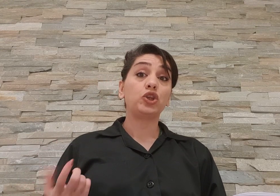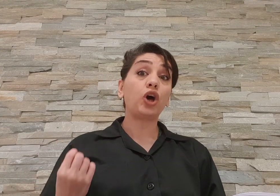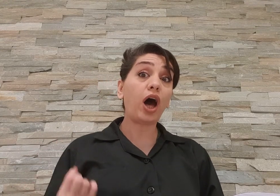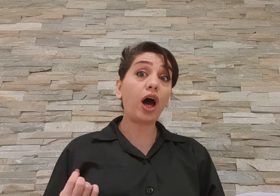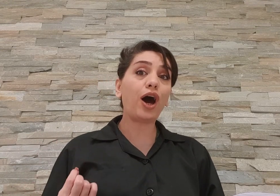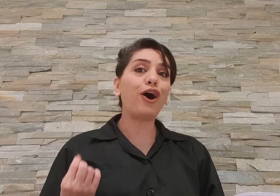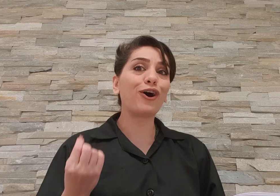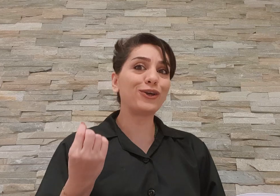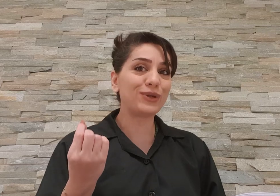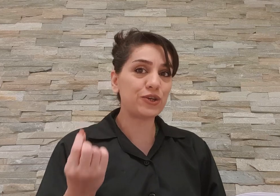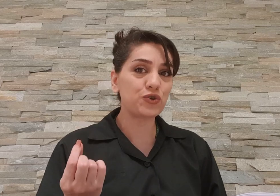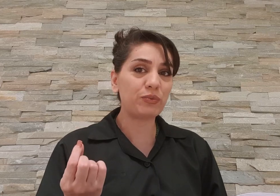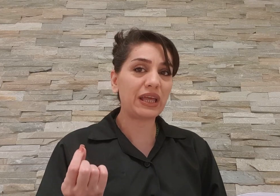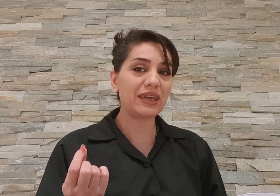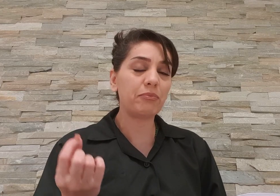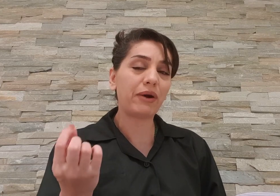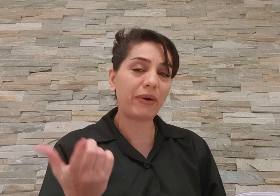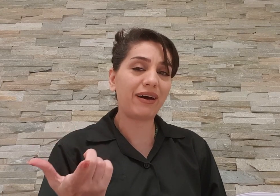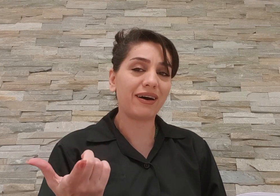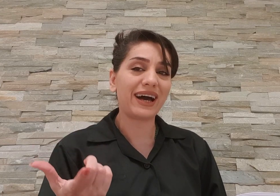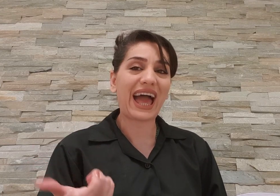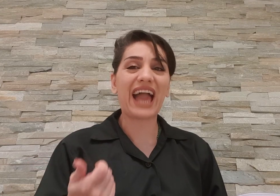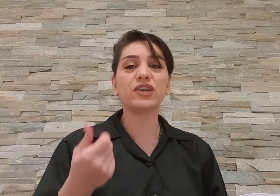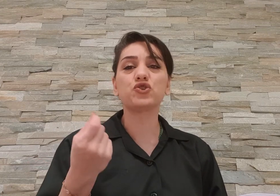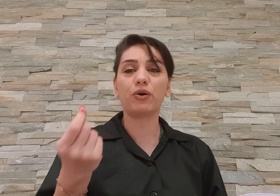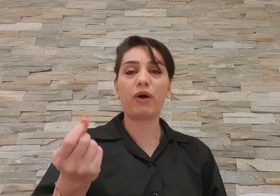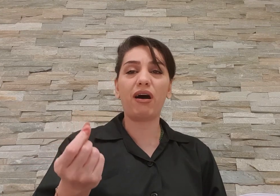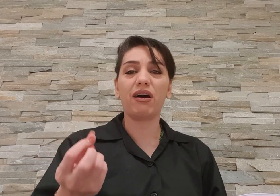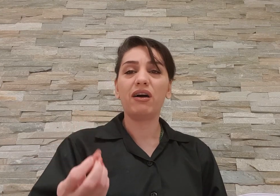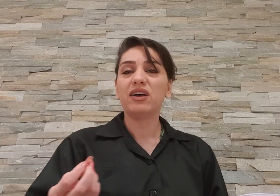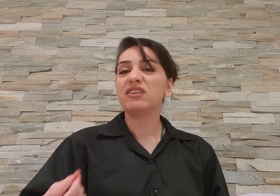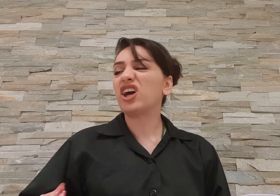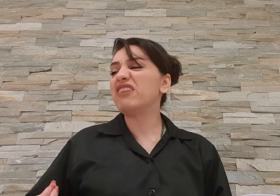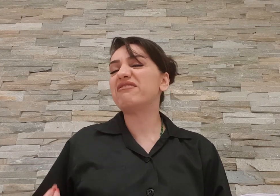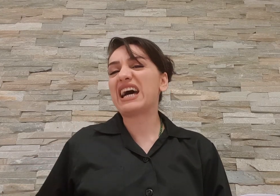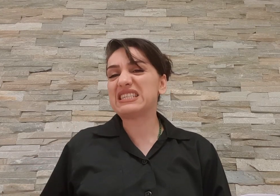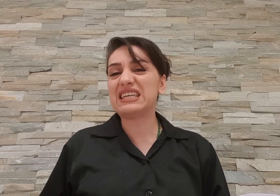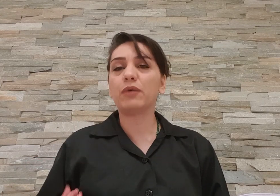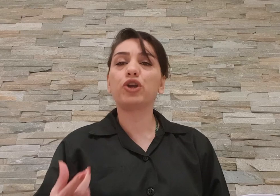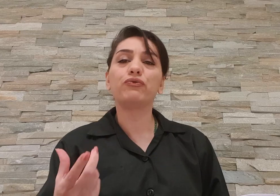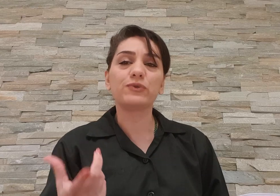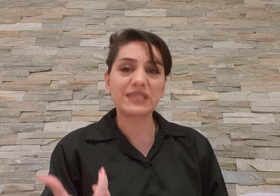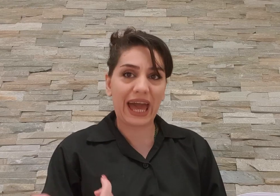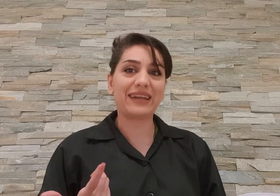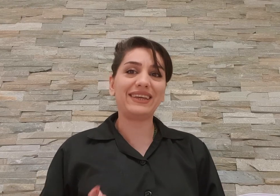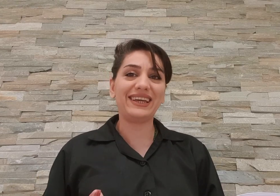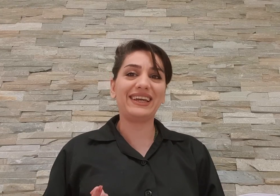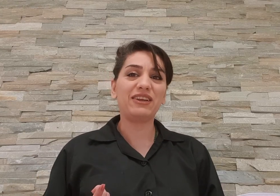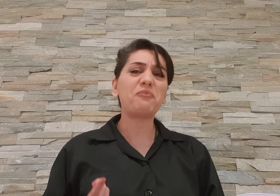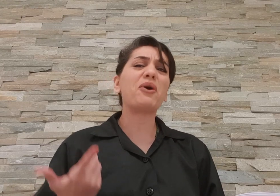تا آقایون نشون بدن که بابا اگه شما تا یه وزیر ما نفوز کردین ما